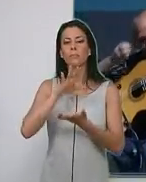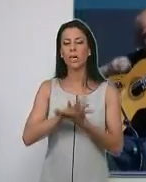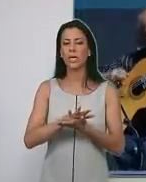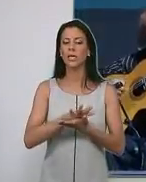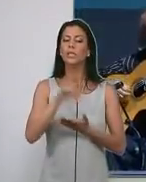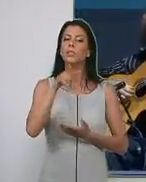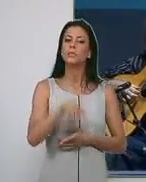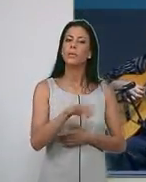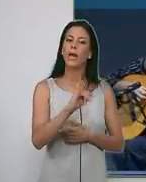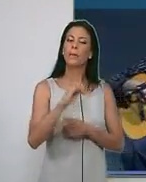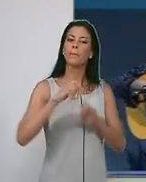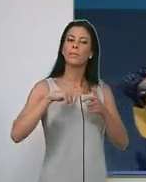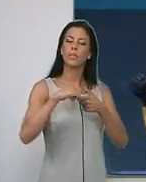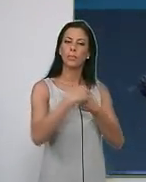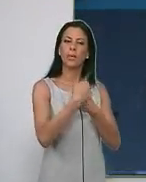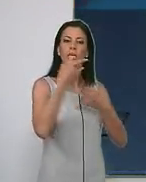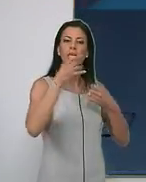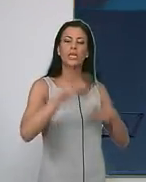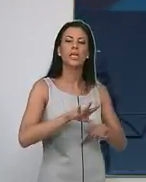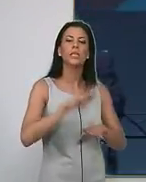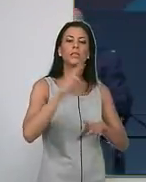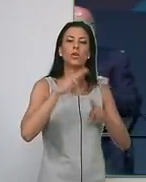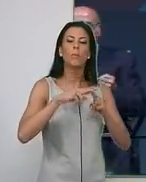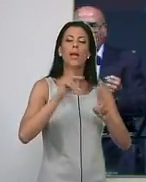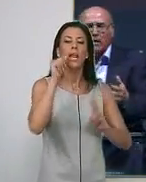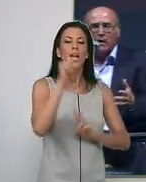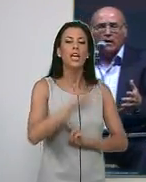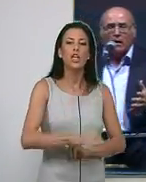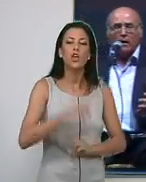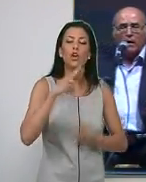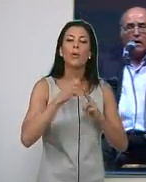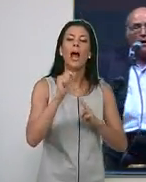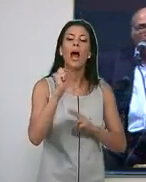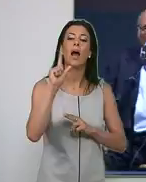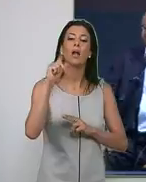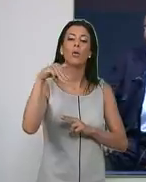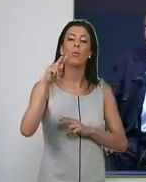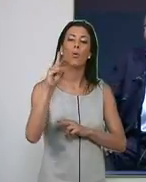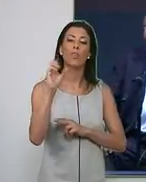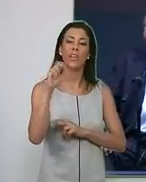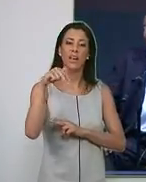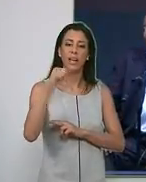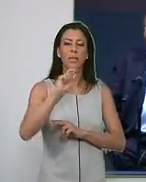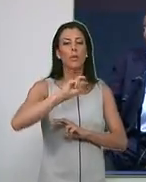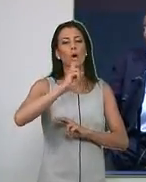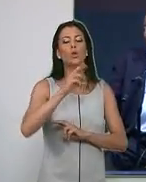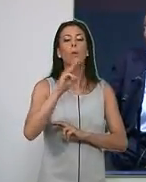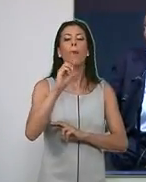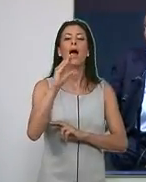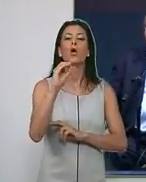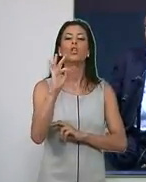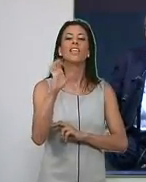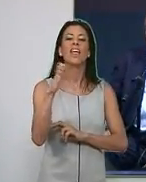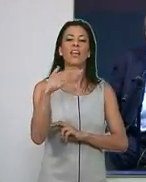otros participaron el Niño de Almudena al cante y Paco de Teva a la guitarra.